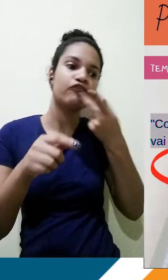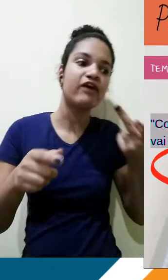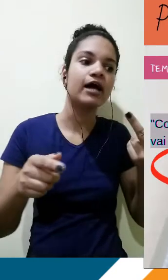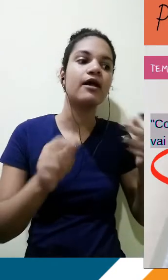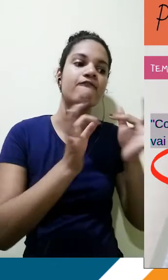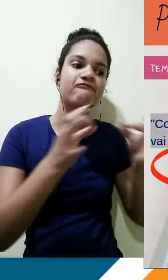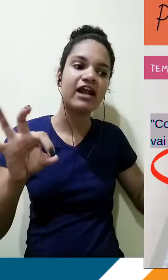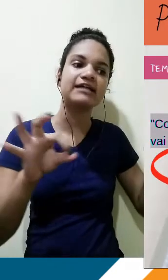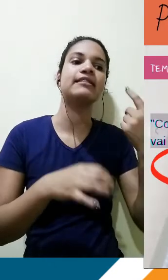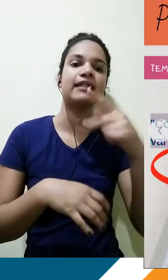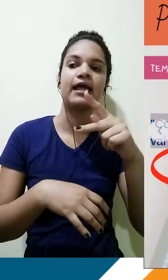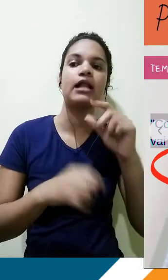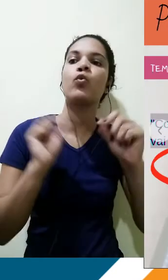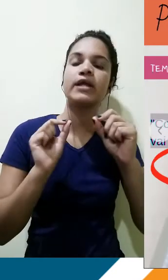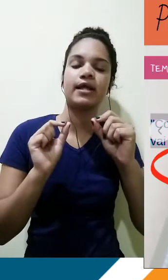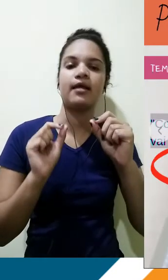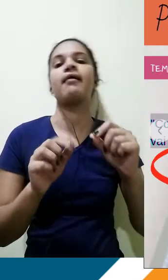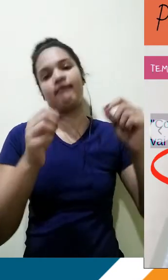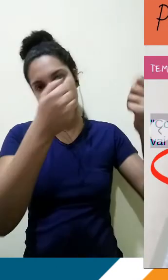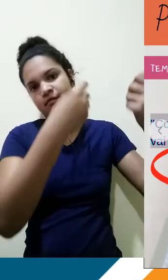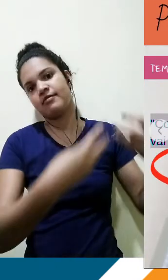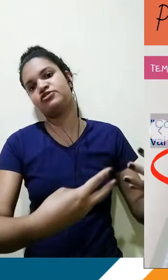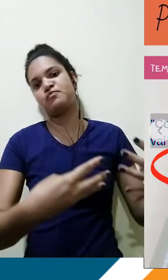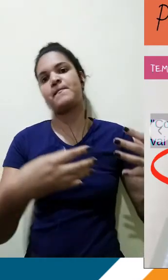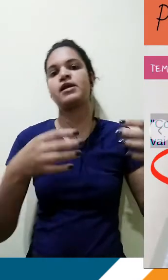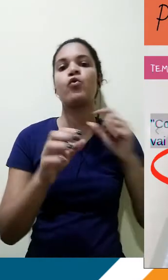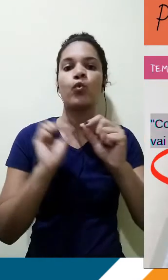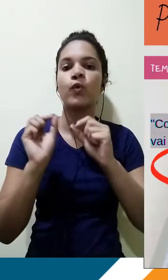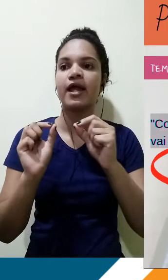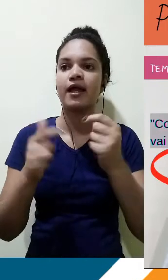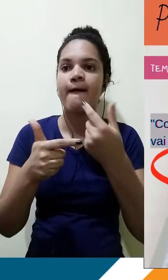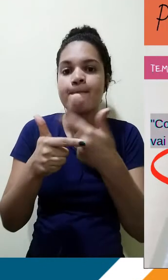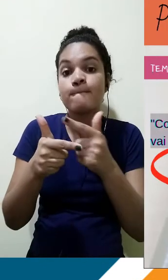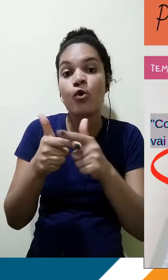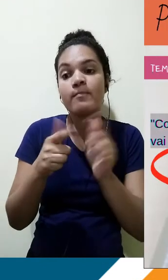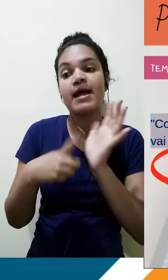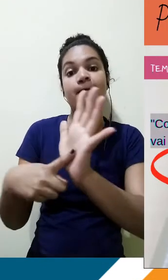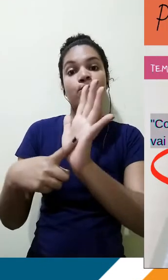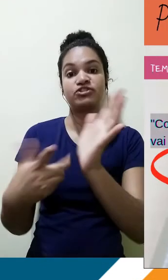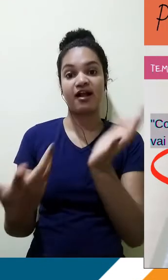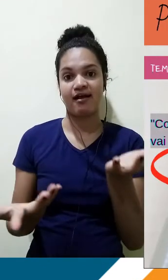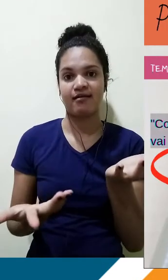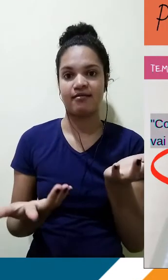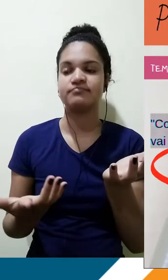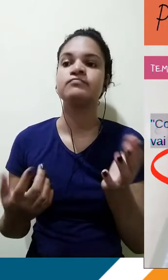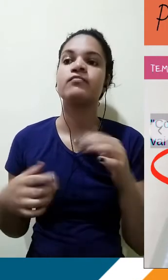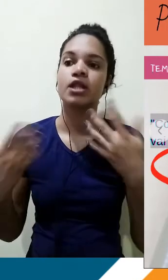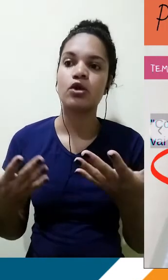e relevância seria essa. E aí, depois, vem o processo-chave, que é justamente a problematização. Eu evidencio mais